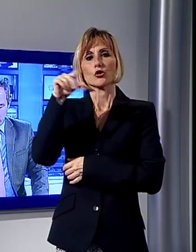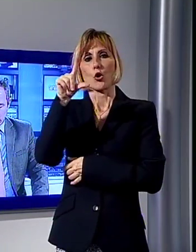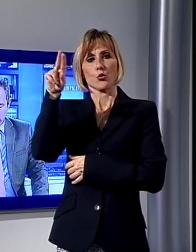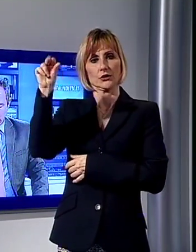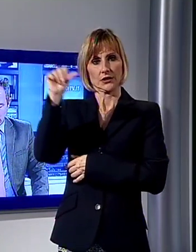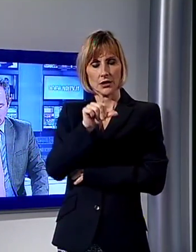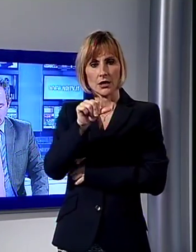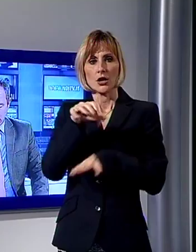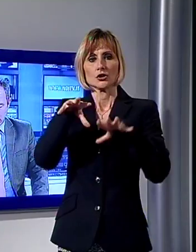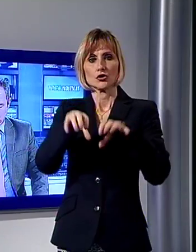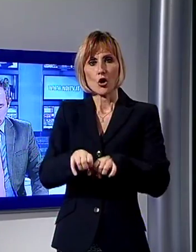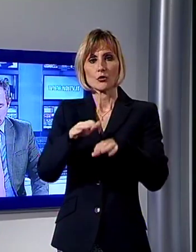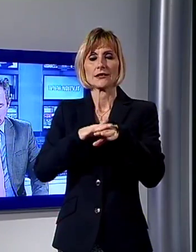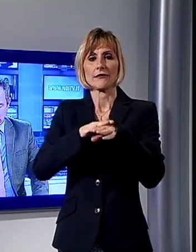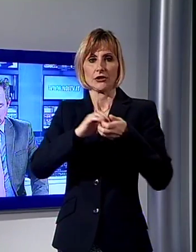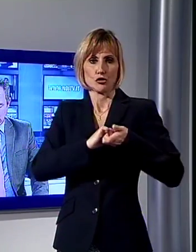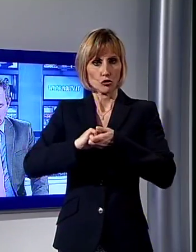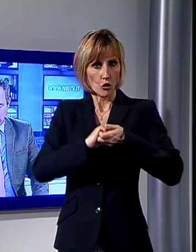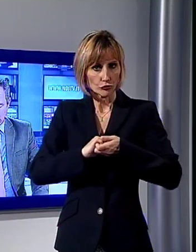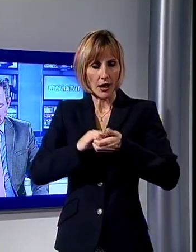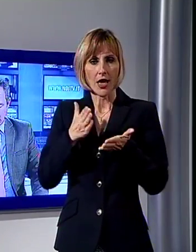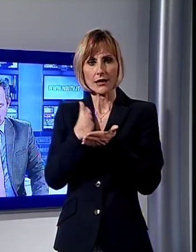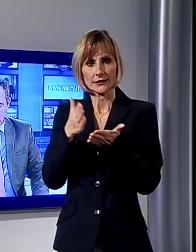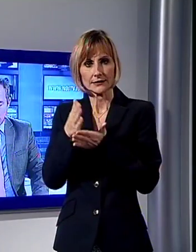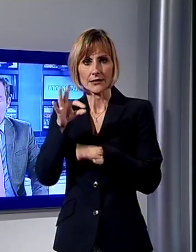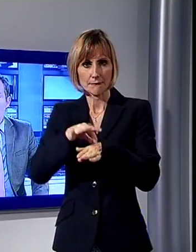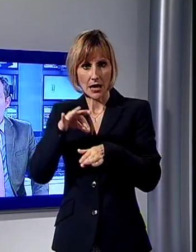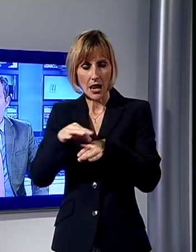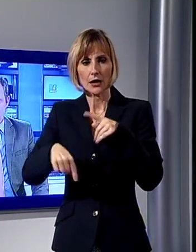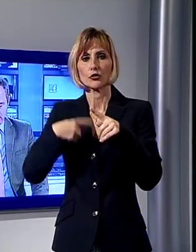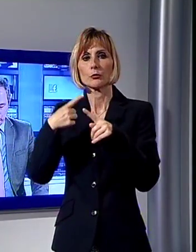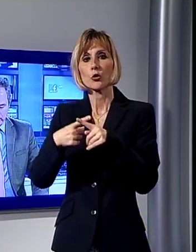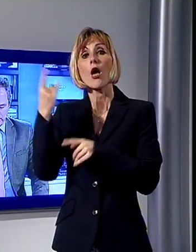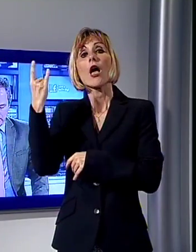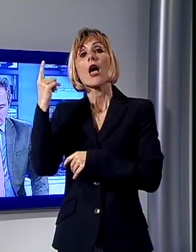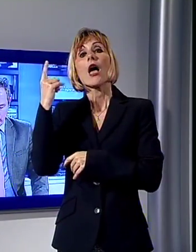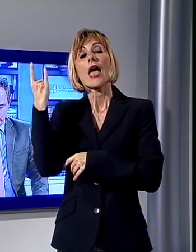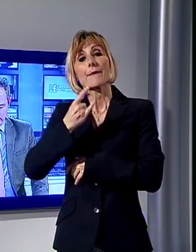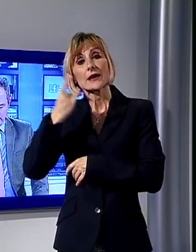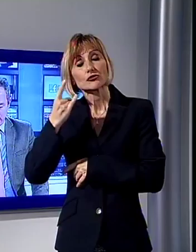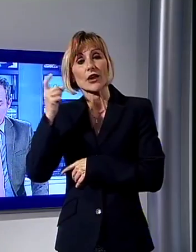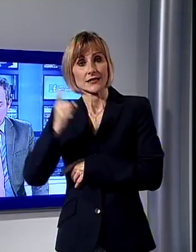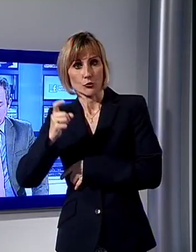oltre che dei servizi sociali di assistenza al malato anche dell'emergenza urgenza e che trae